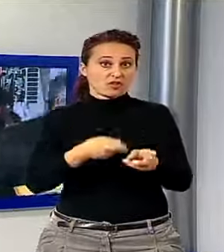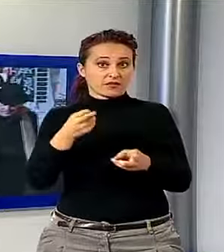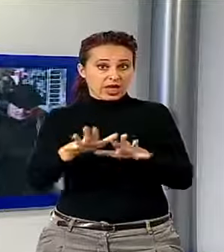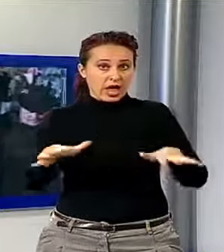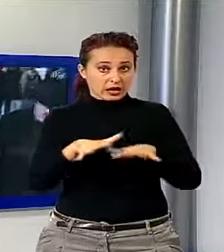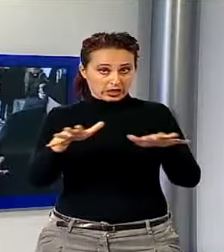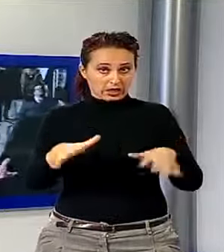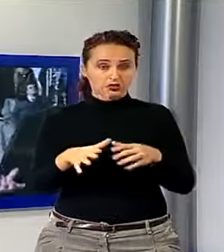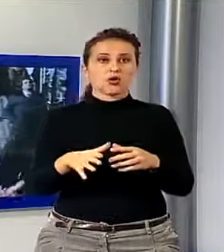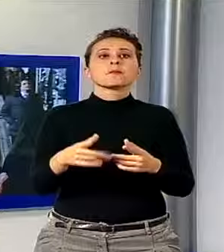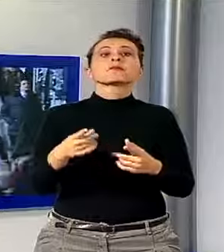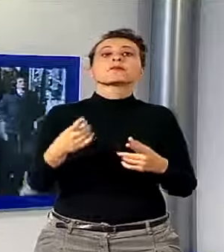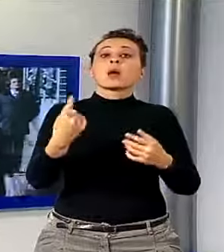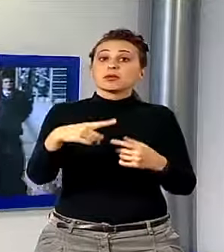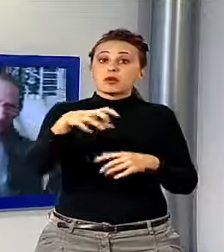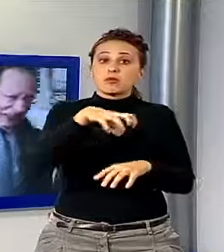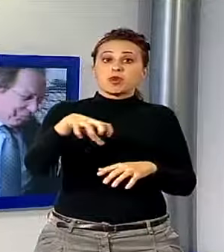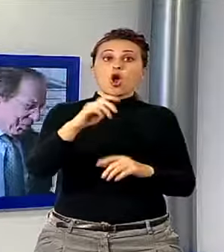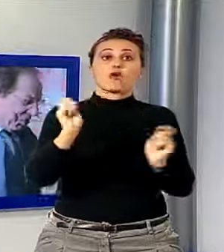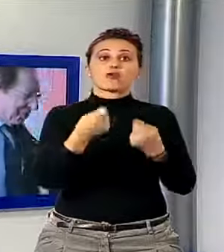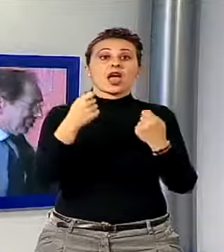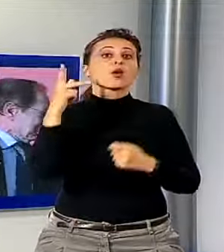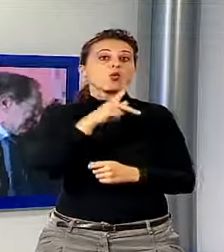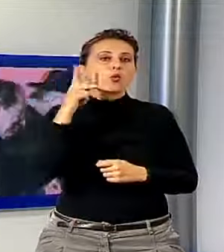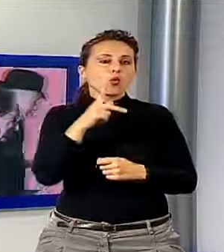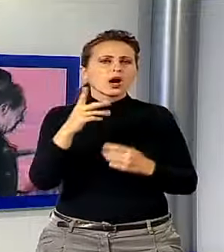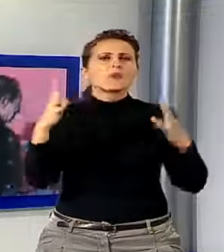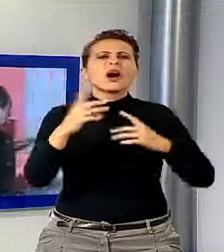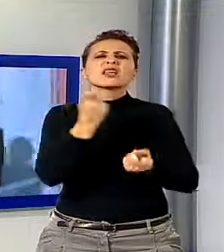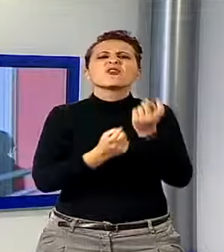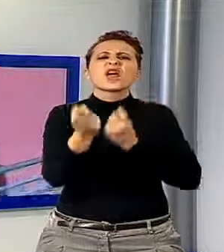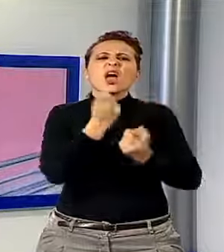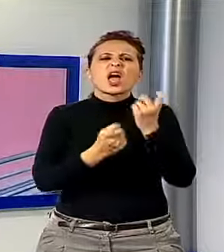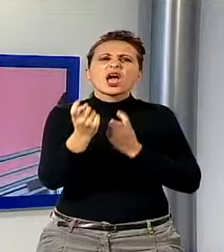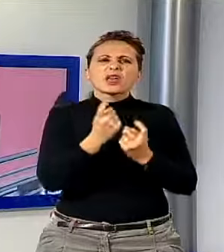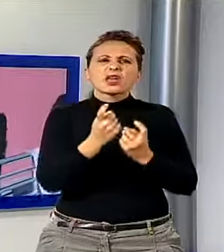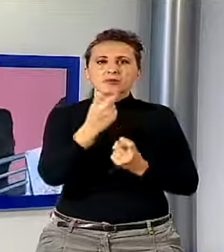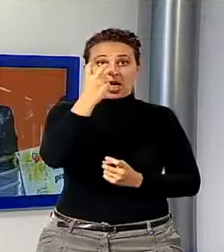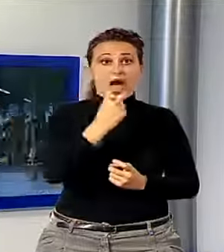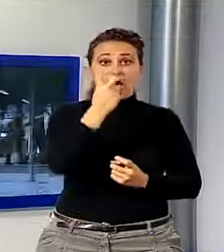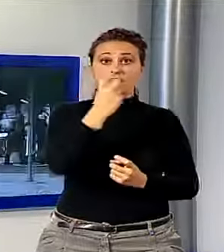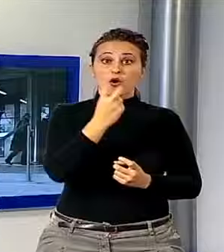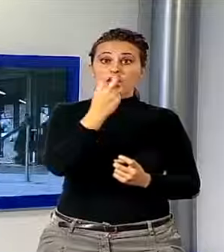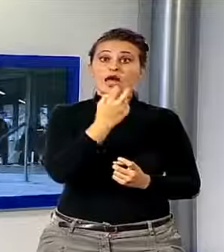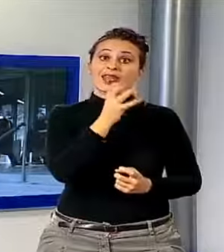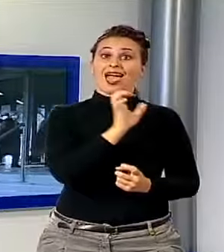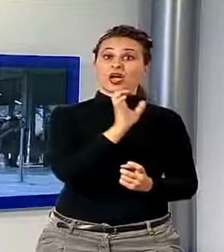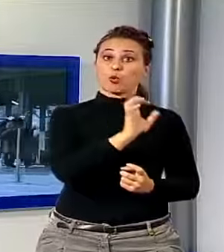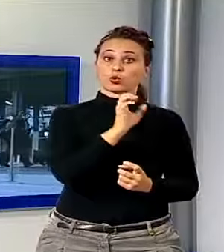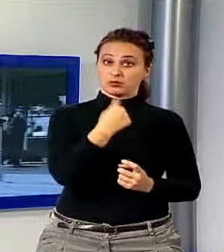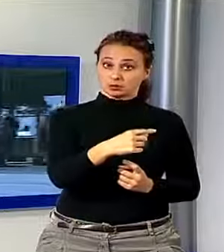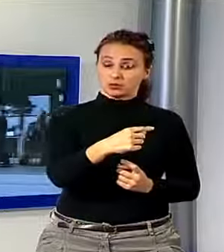Viareggio, celebrata al Polo Fiere di Lucca. La battaglia scaturisce dall'offensiva lanciata dai legali degli imputati.